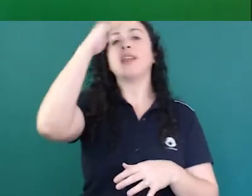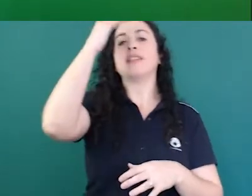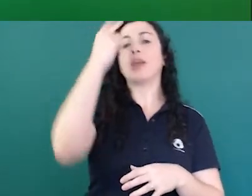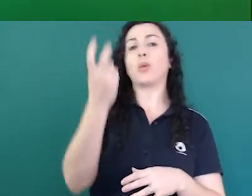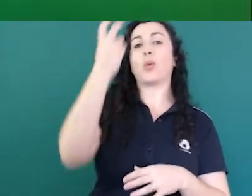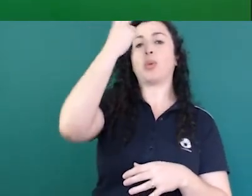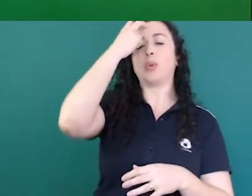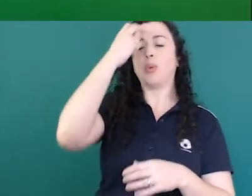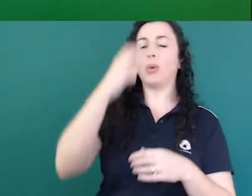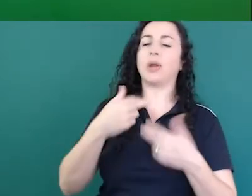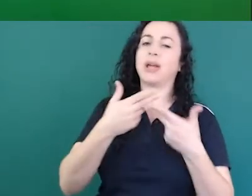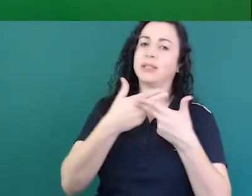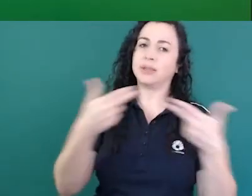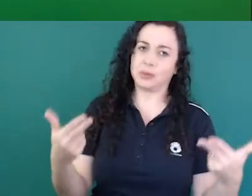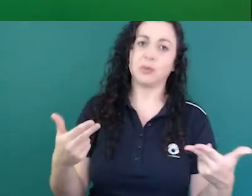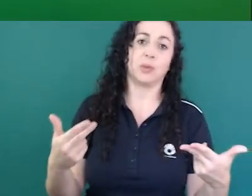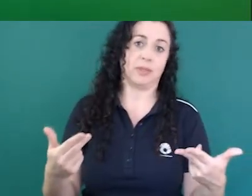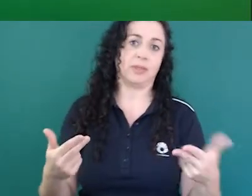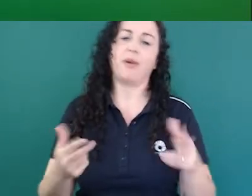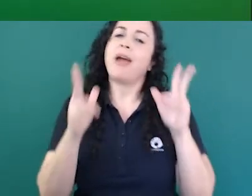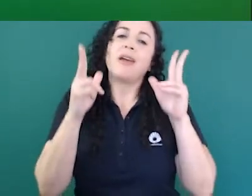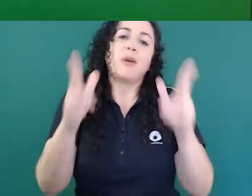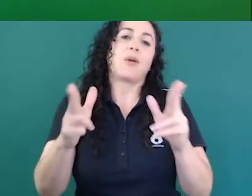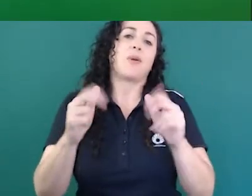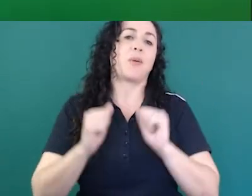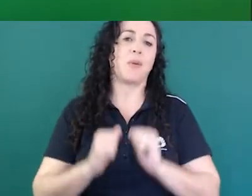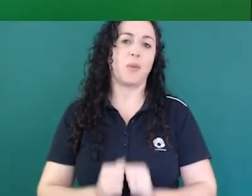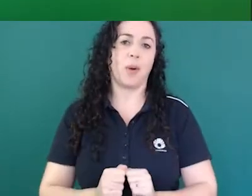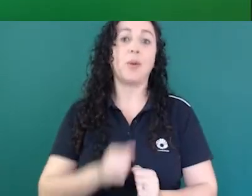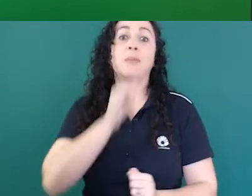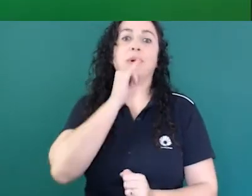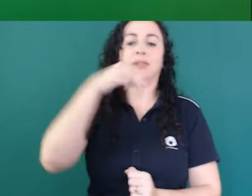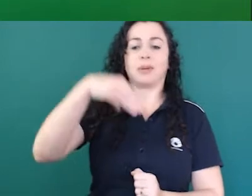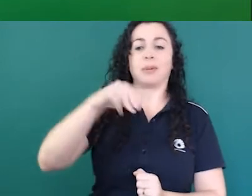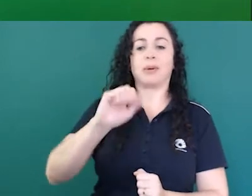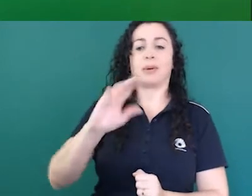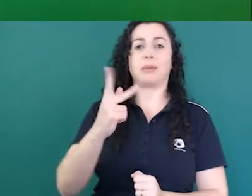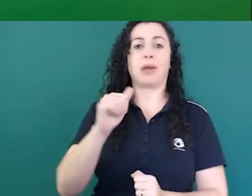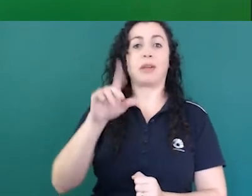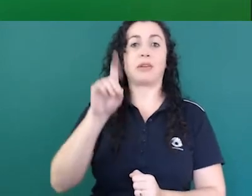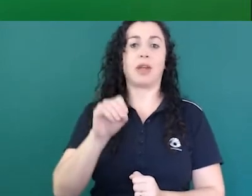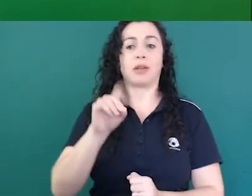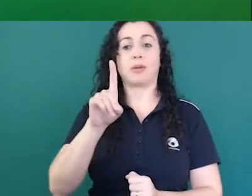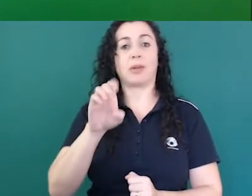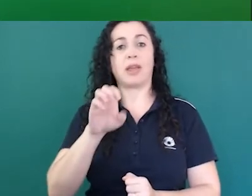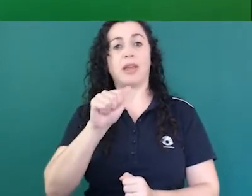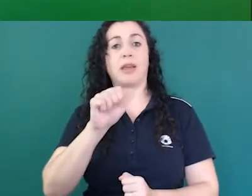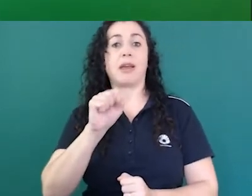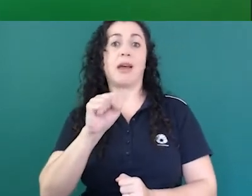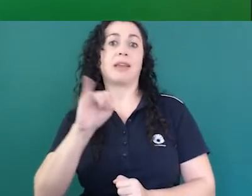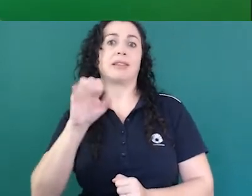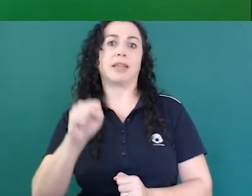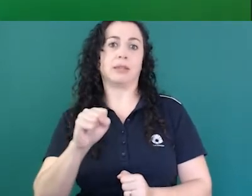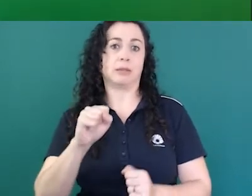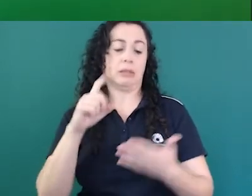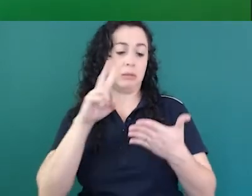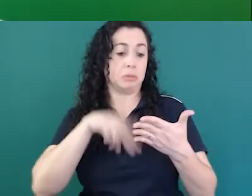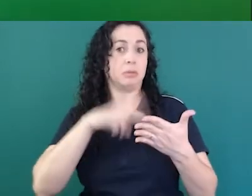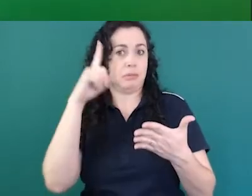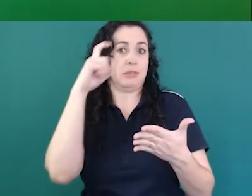está em Machado de Assis para mostrar muito e o surdo infelizmente ou felizmente se a